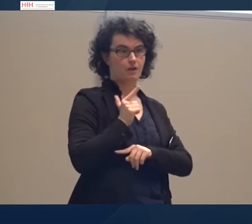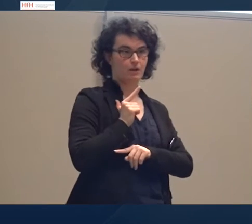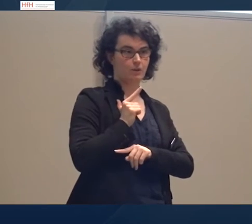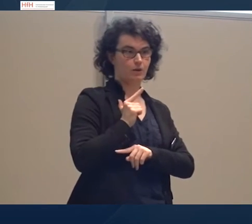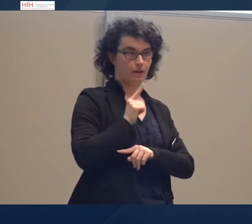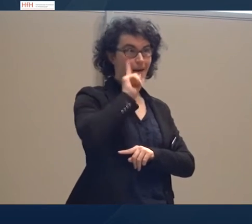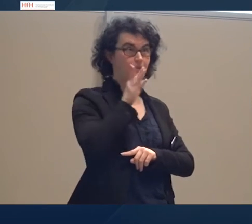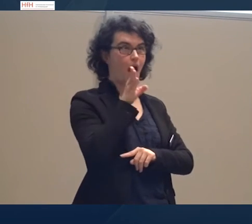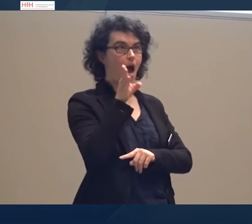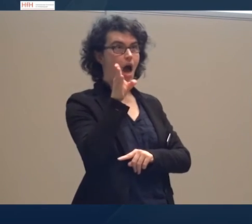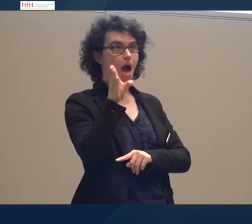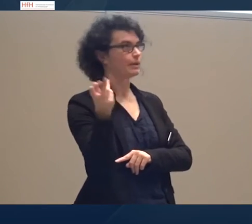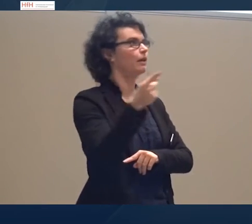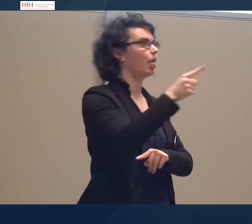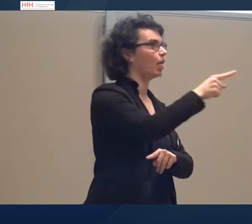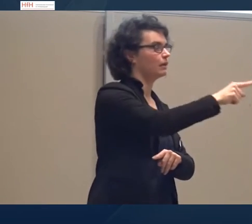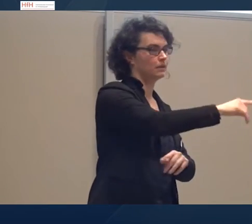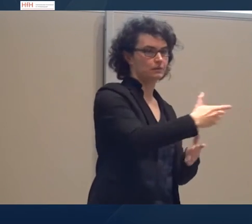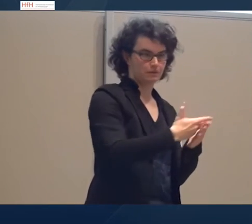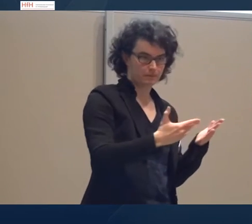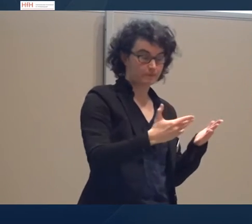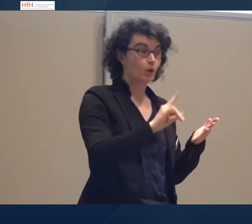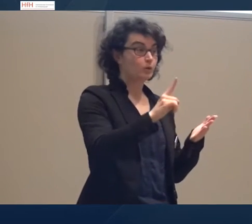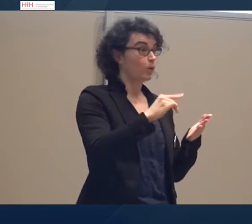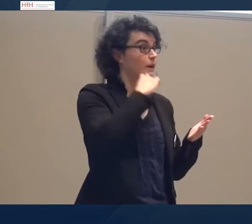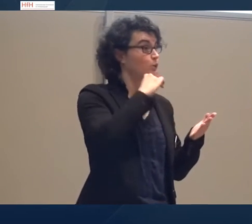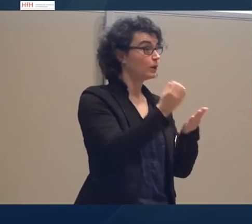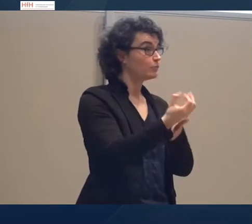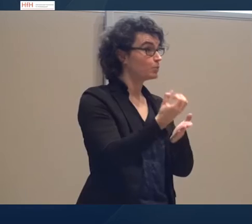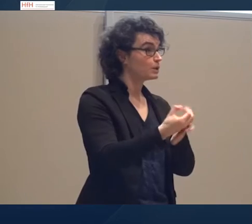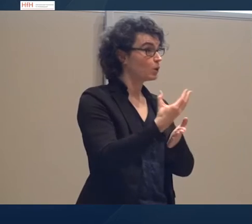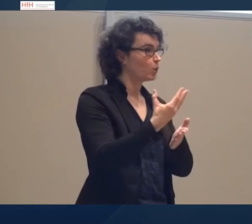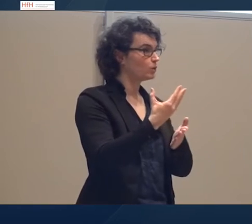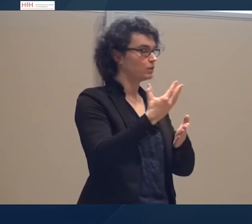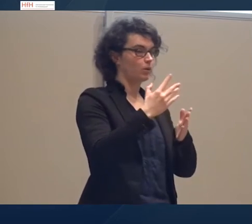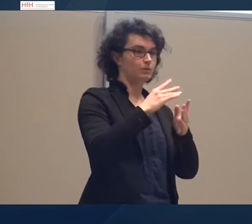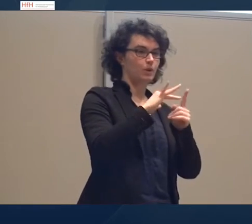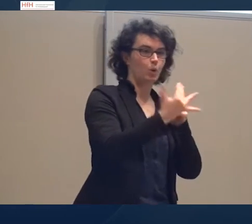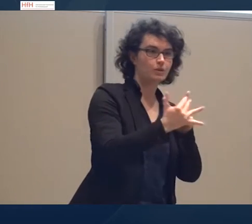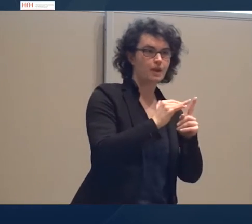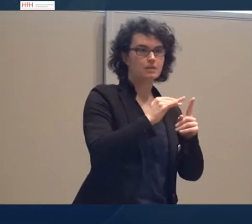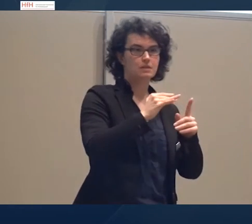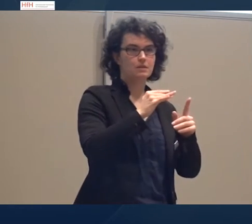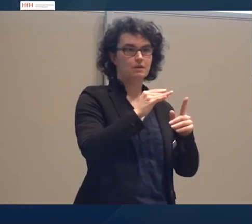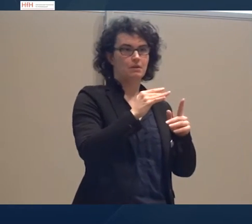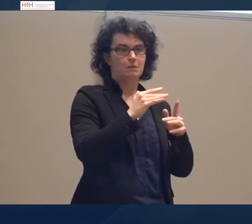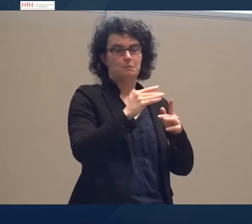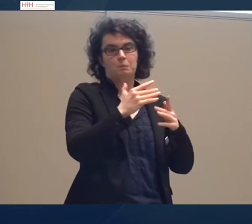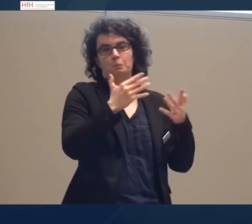Ist genug Information da, ist der Text in seinem Kontext relevant, ist wieder auch wichtig, wenn ein Text kommt, mit dem ich in